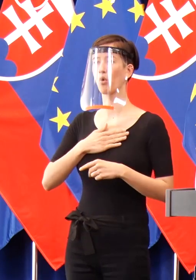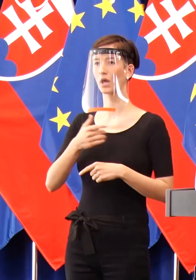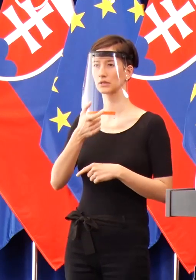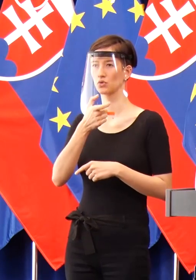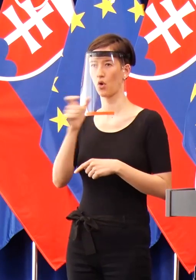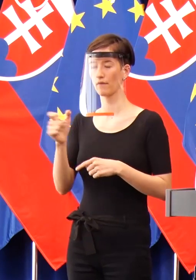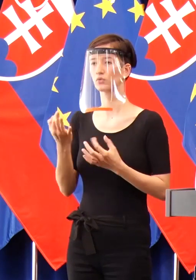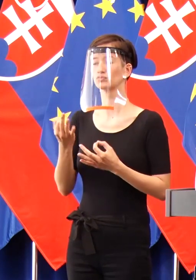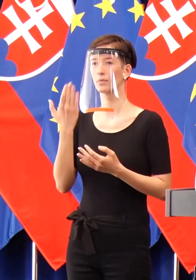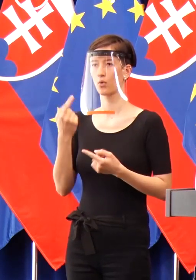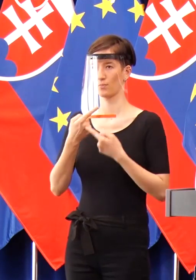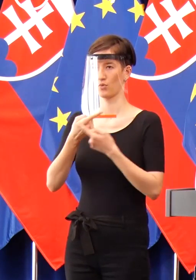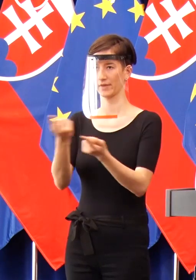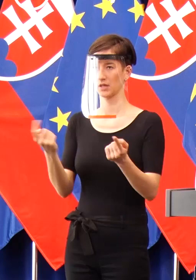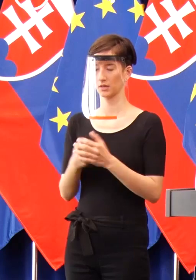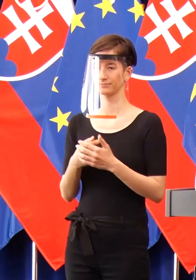ma to mrzí.